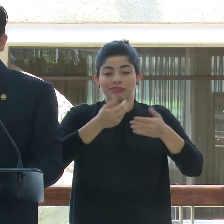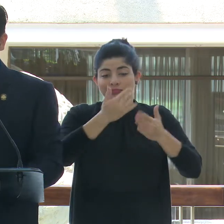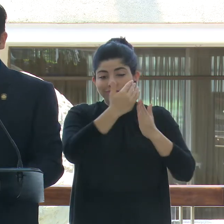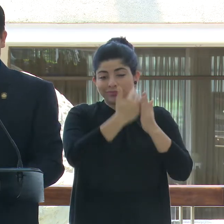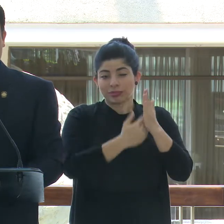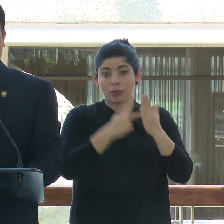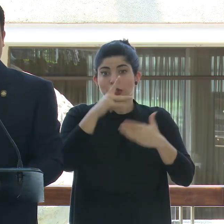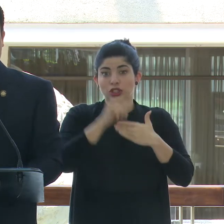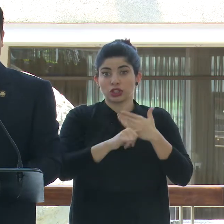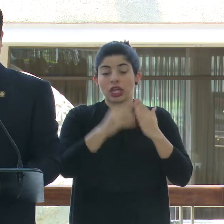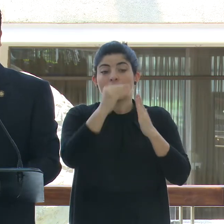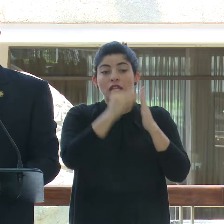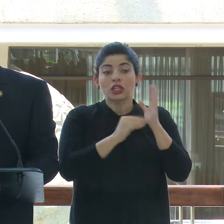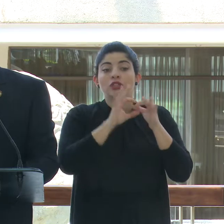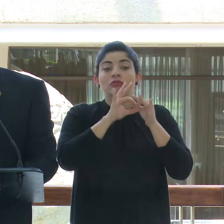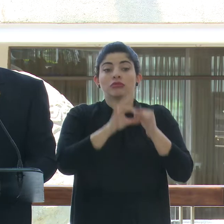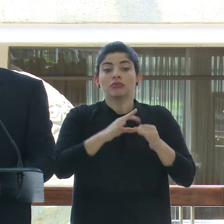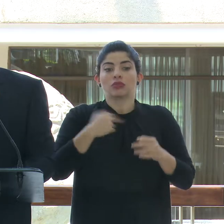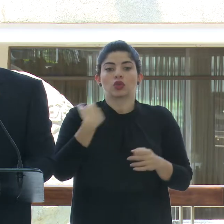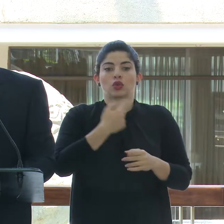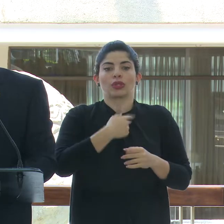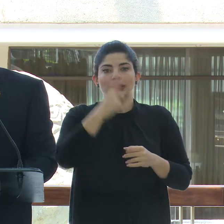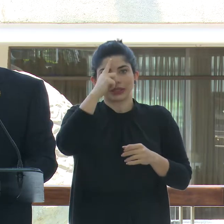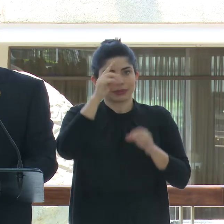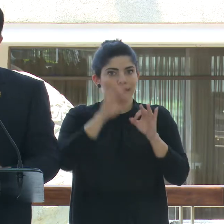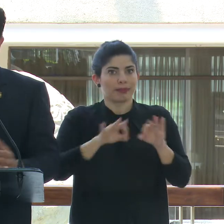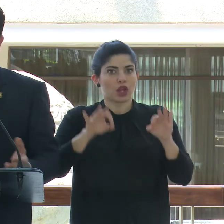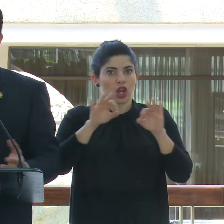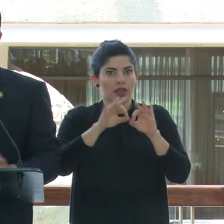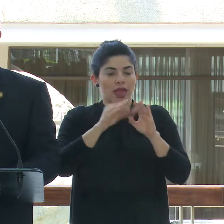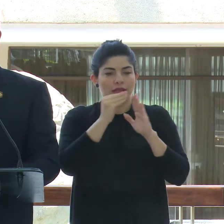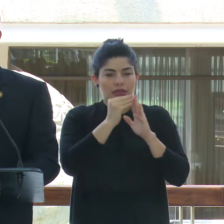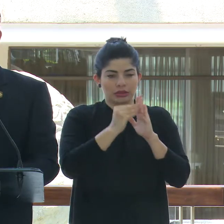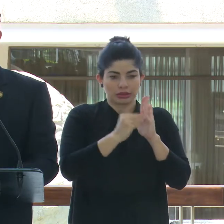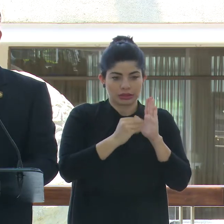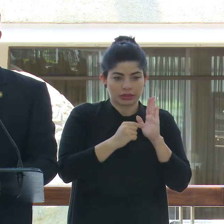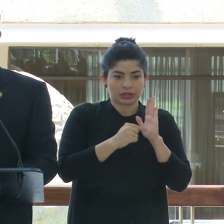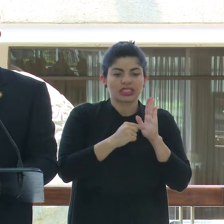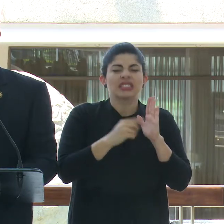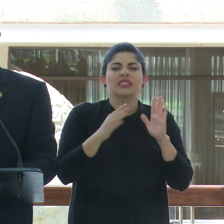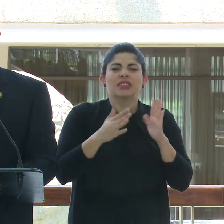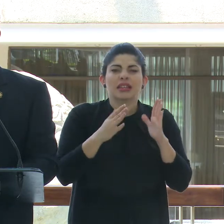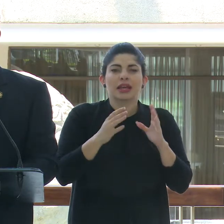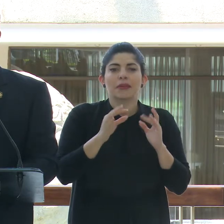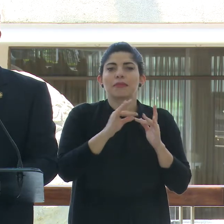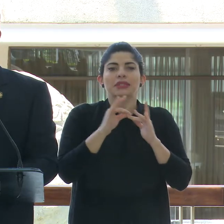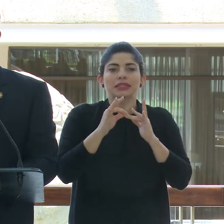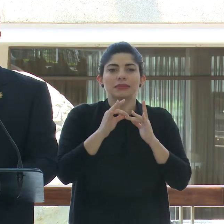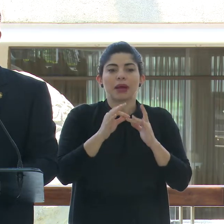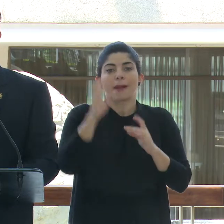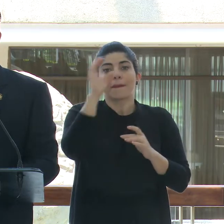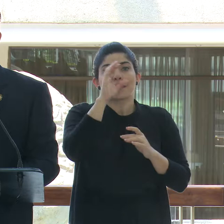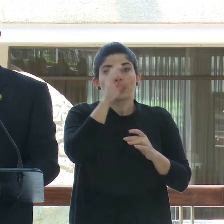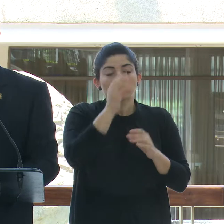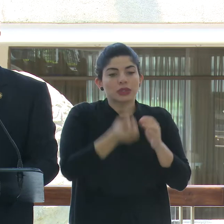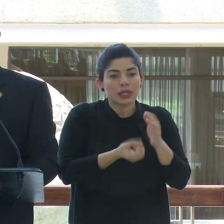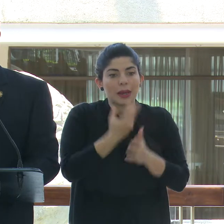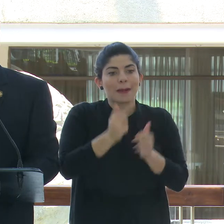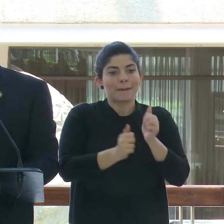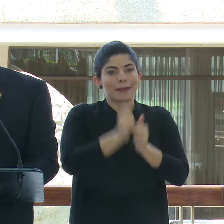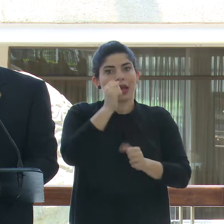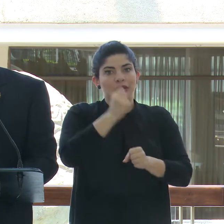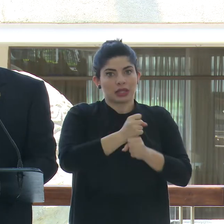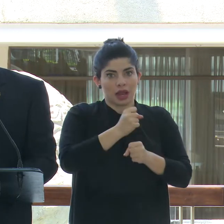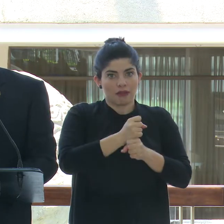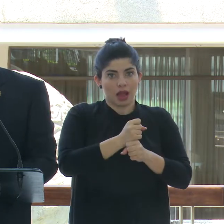prioridades. Y las prioridades están volcadas en la generación de las condiciones para generar más empleo,